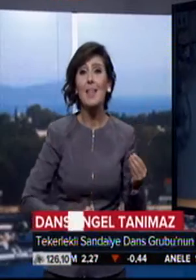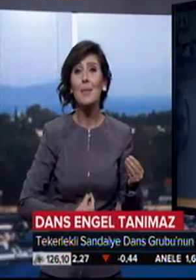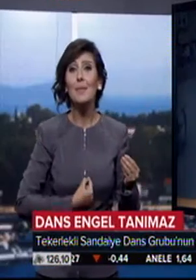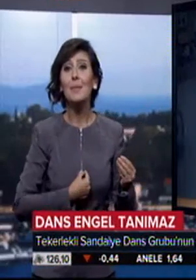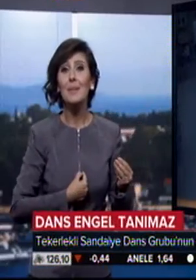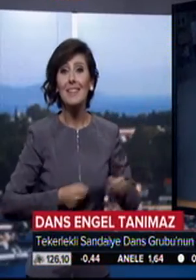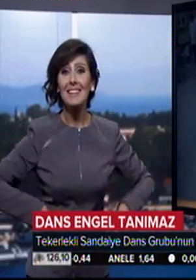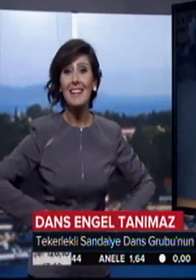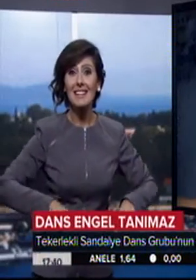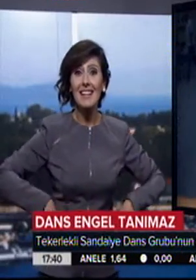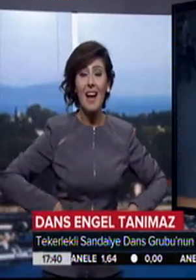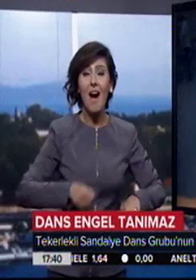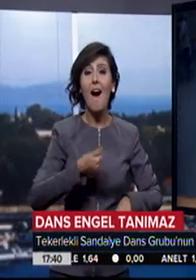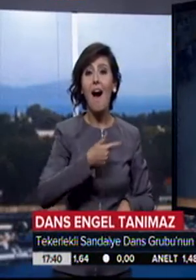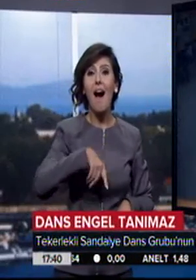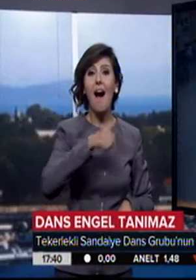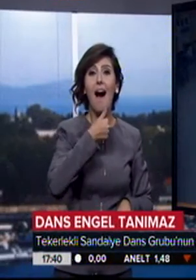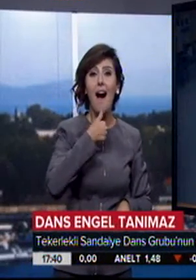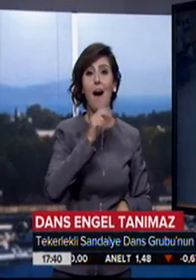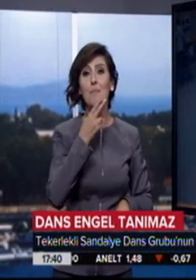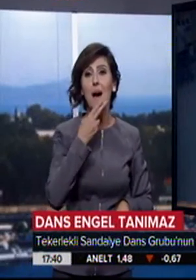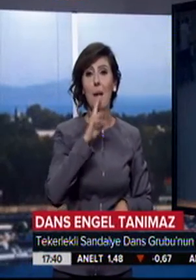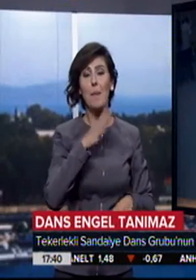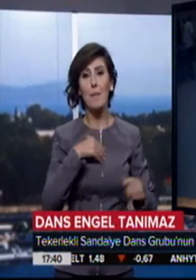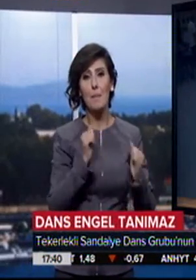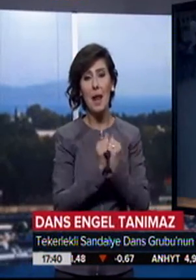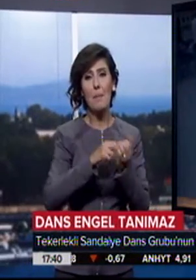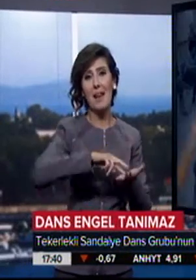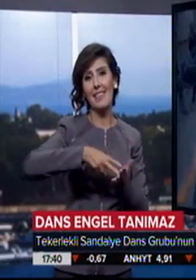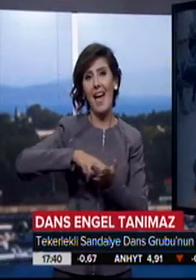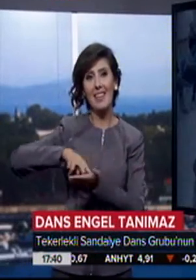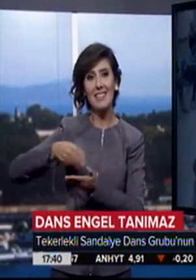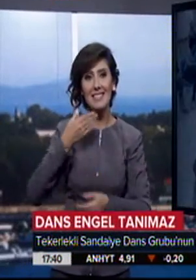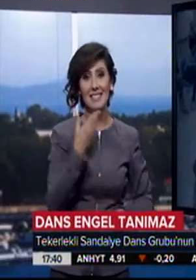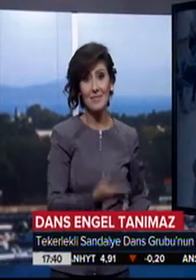Tekerlekli sandalye de olan abiler ve ablalarla dans etmek, çok güzel bir duyguydu.